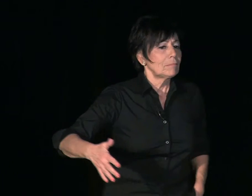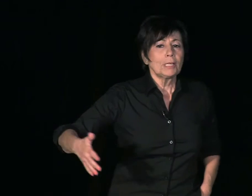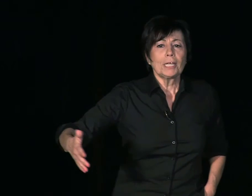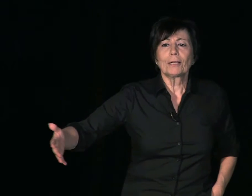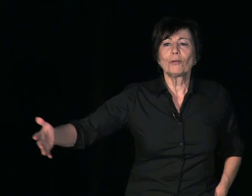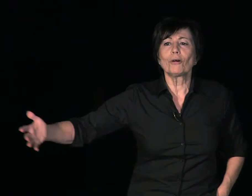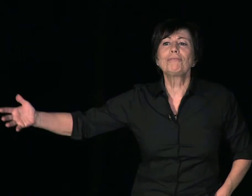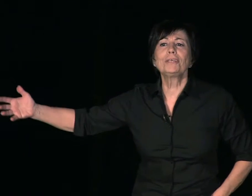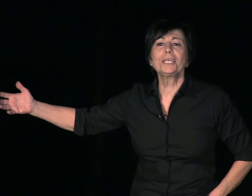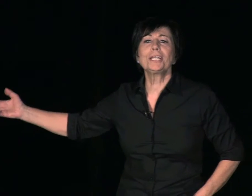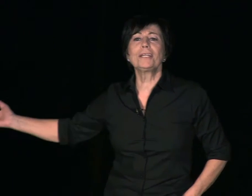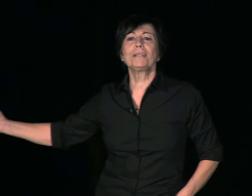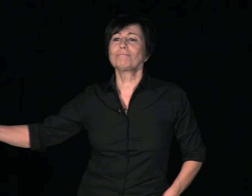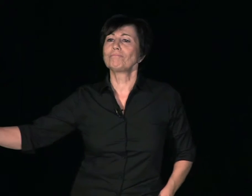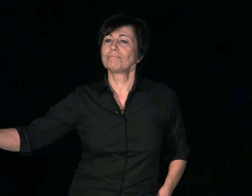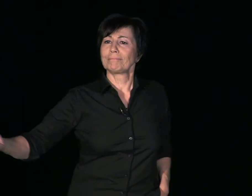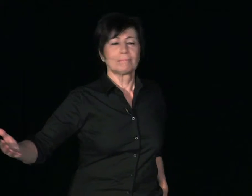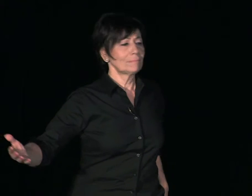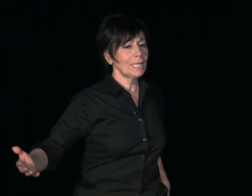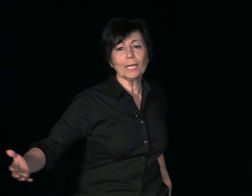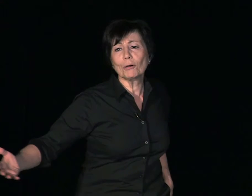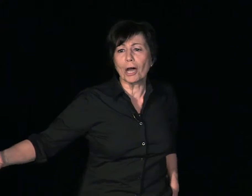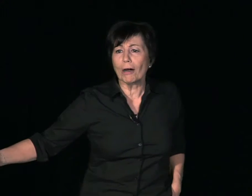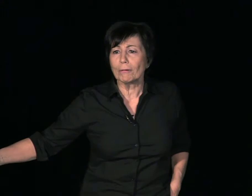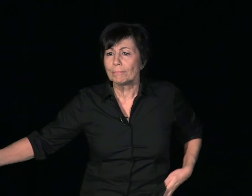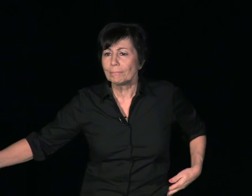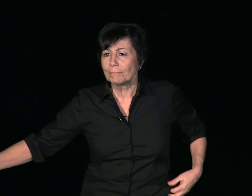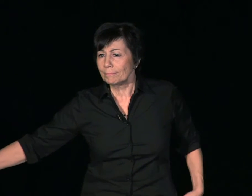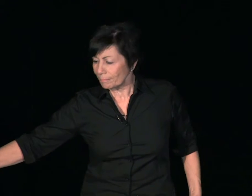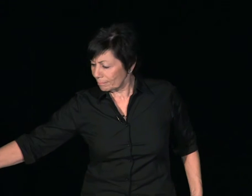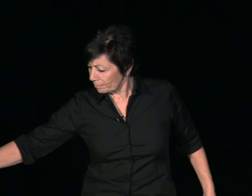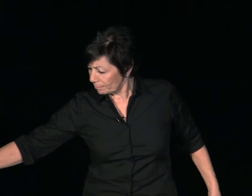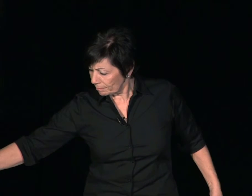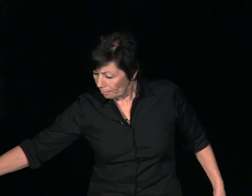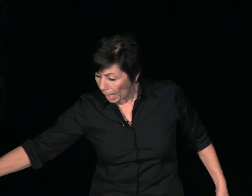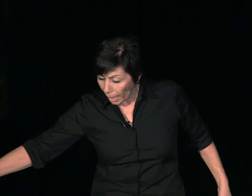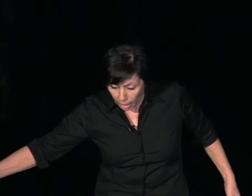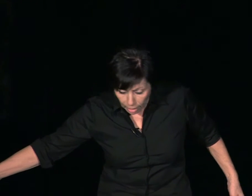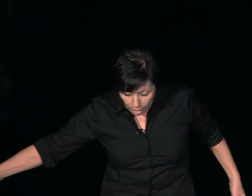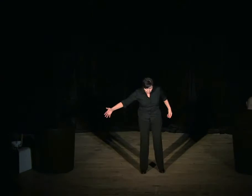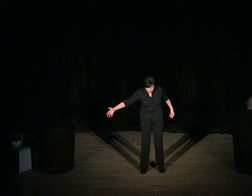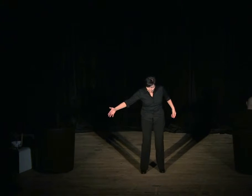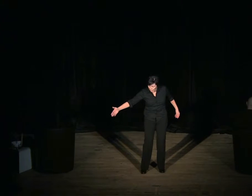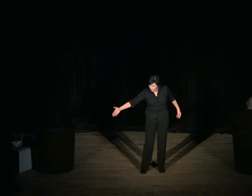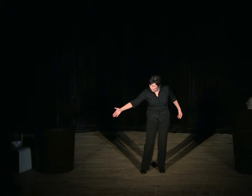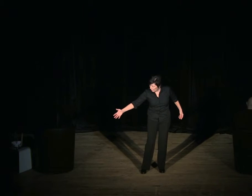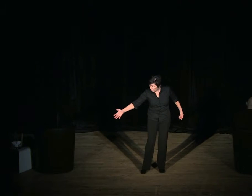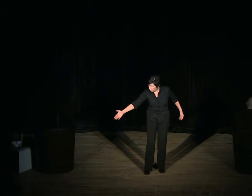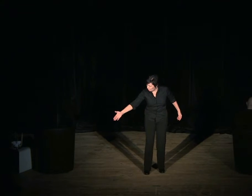la chlorophylle, il est content, mais arrive